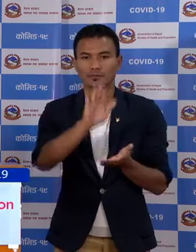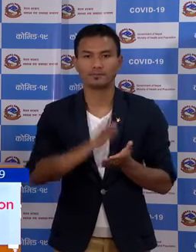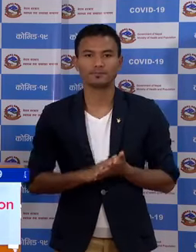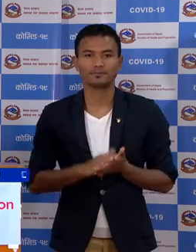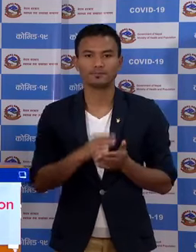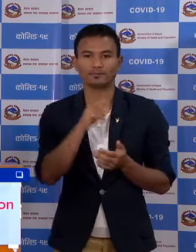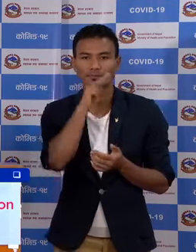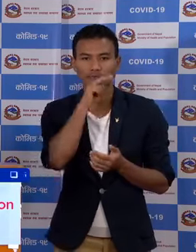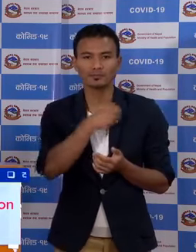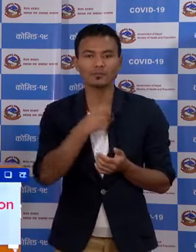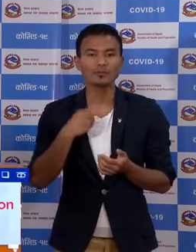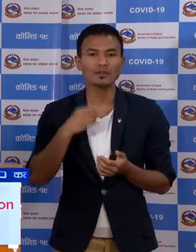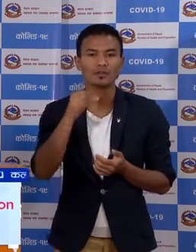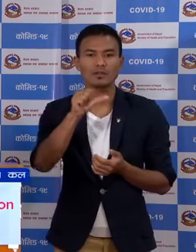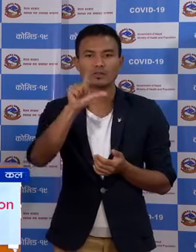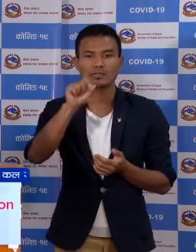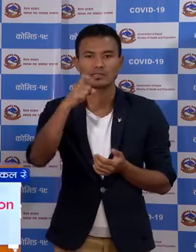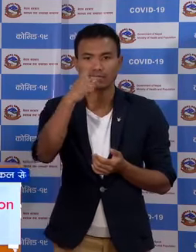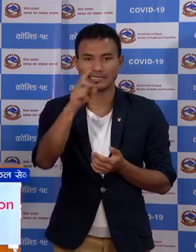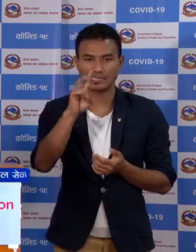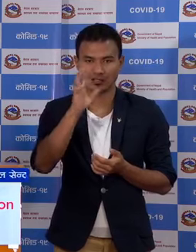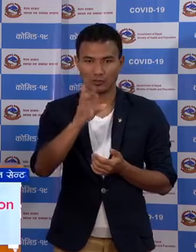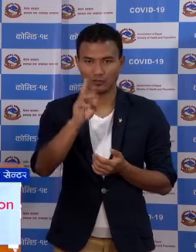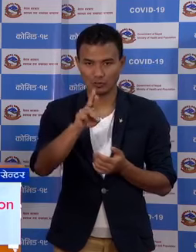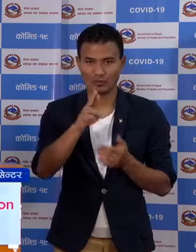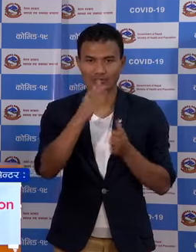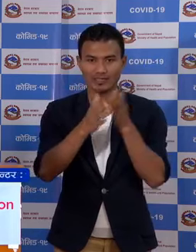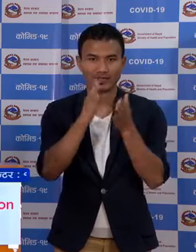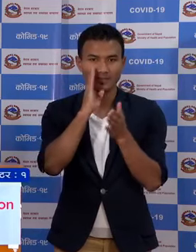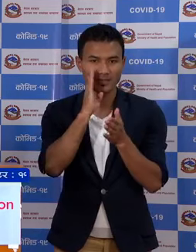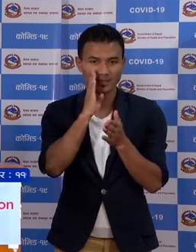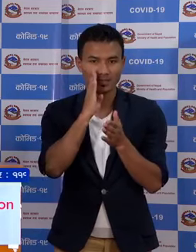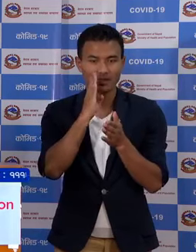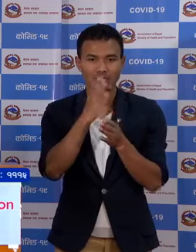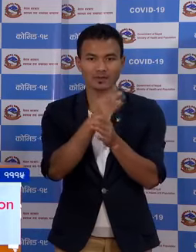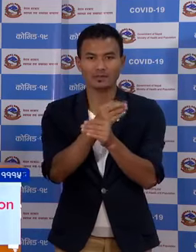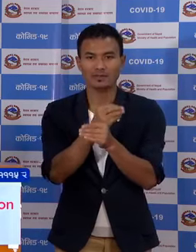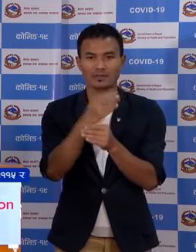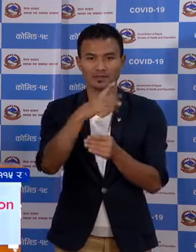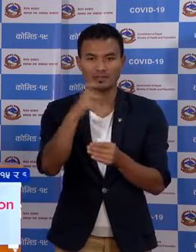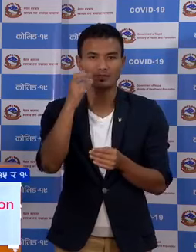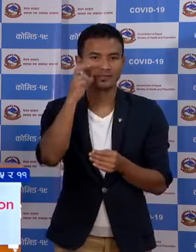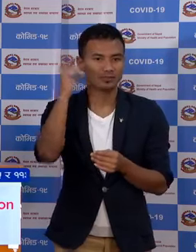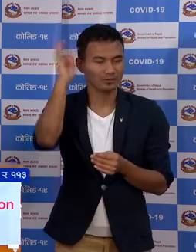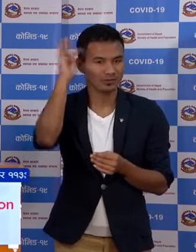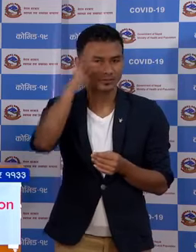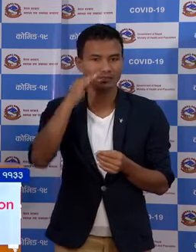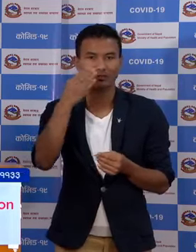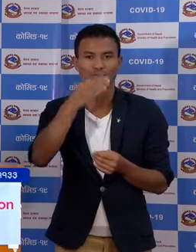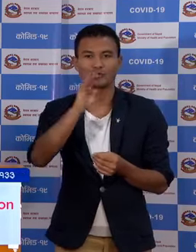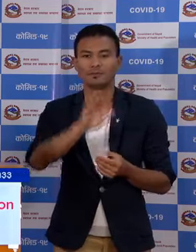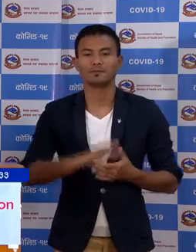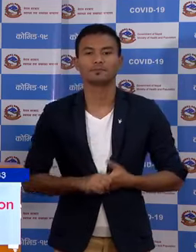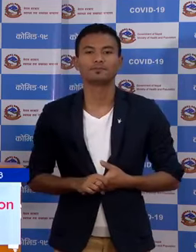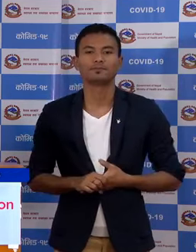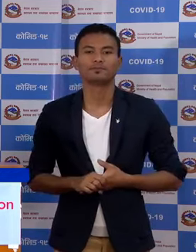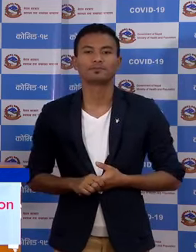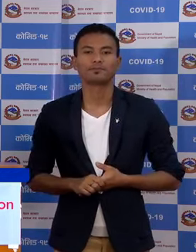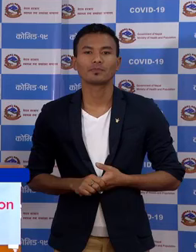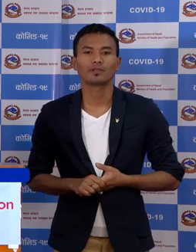मां डाक्टर जागी सुर्गाउतम मां संगाई सांस्कितिक भासक का लागी दिने स्थेश्टाव पस्तितुन हुन